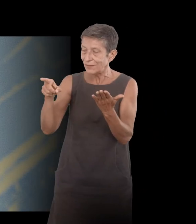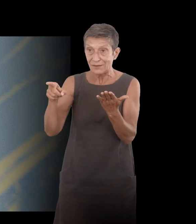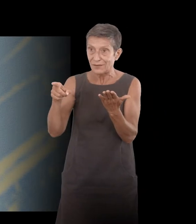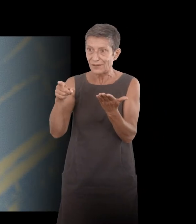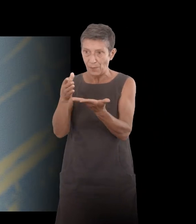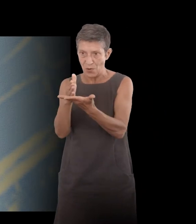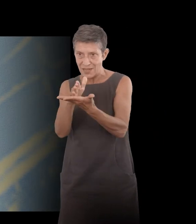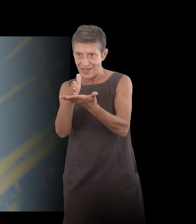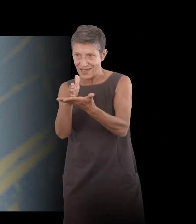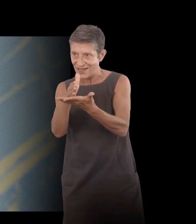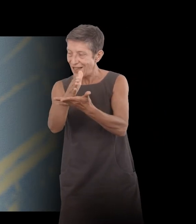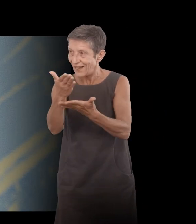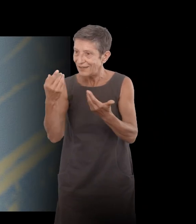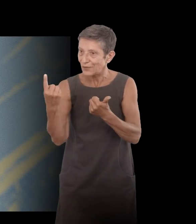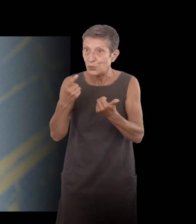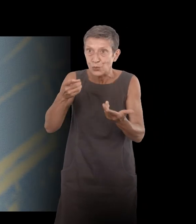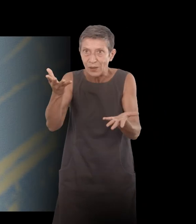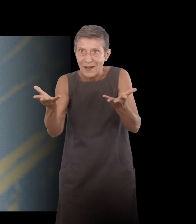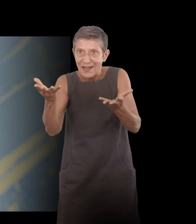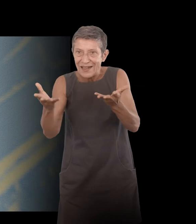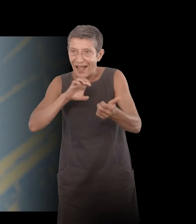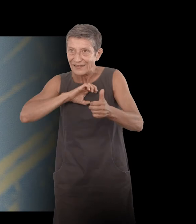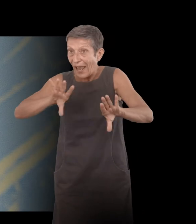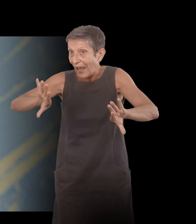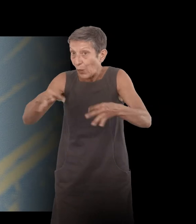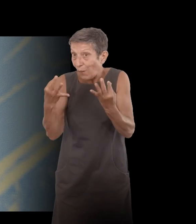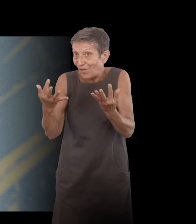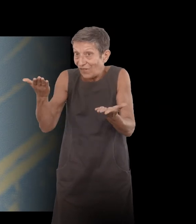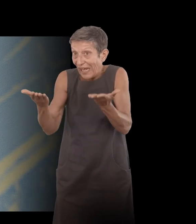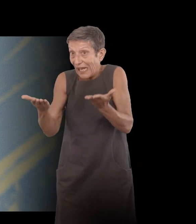qui fait qu'on reste... Et moi, en tout cas, le texte, je l'ai lu